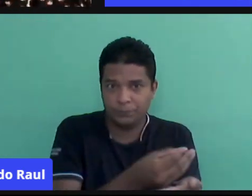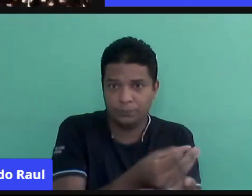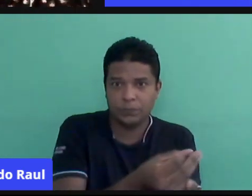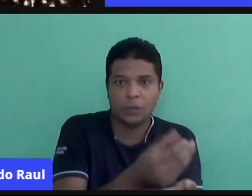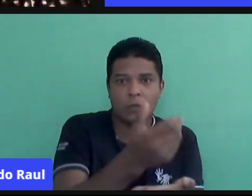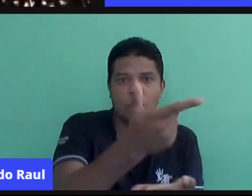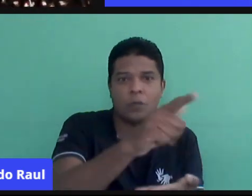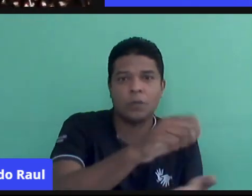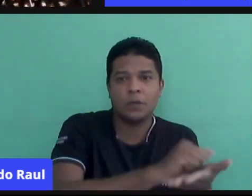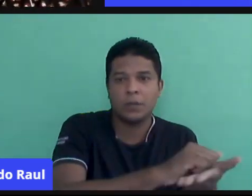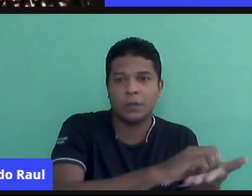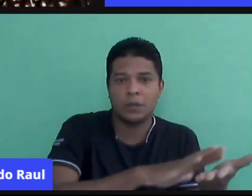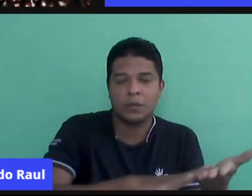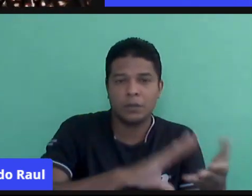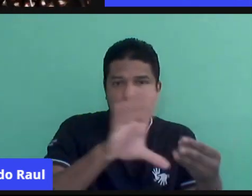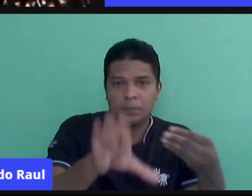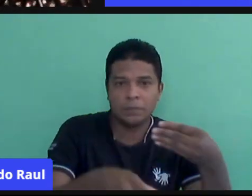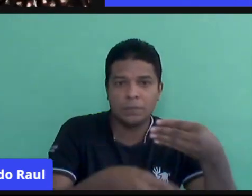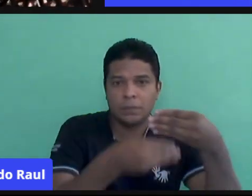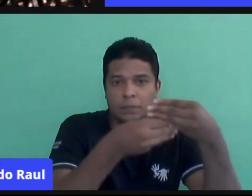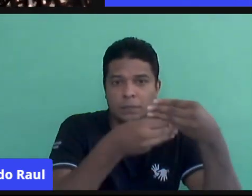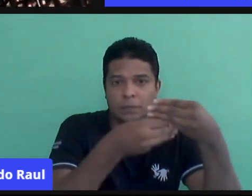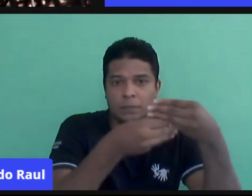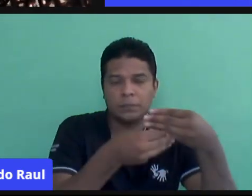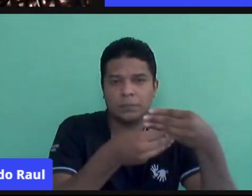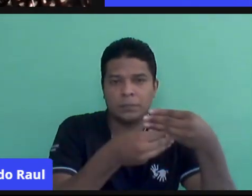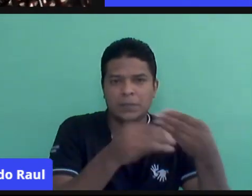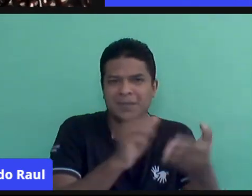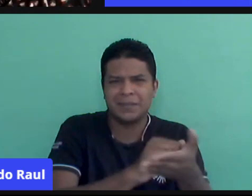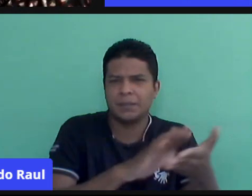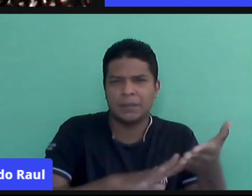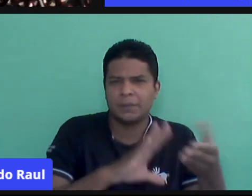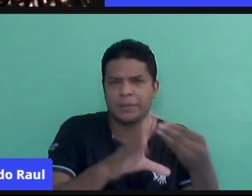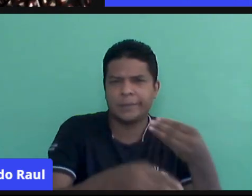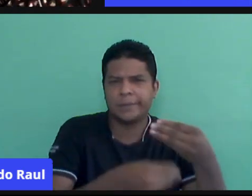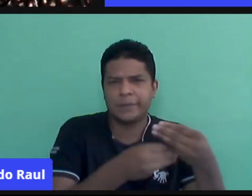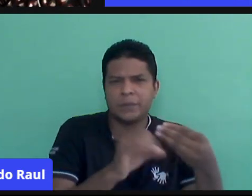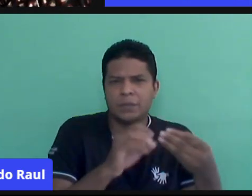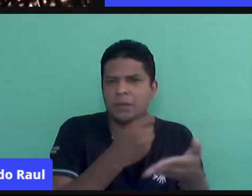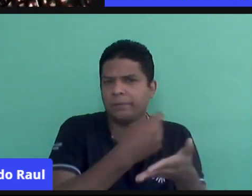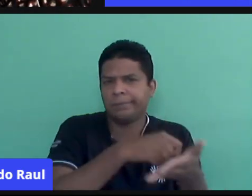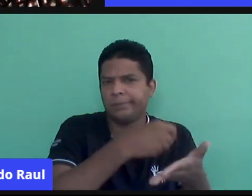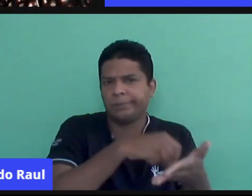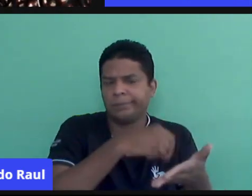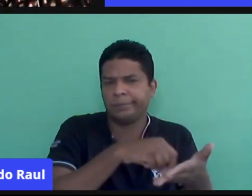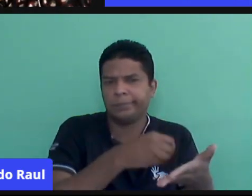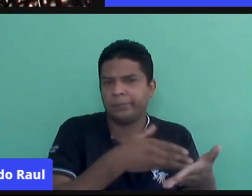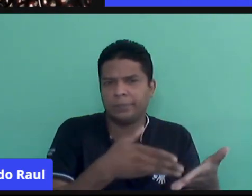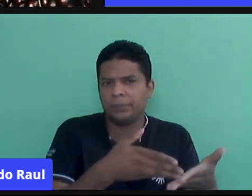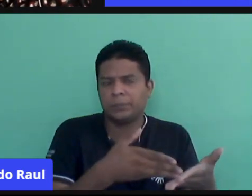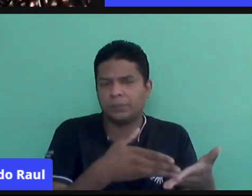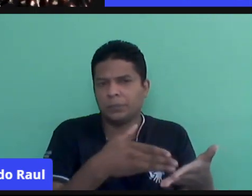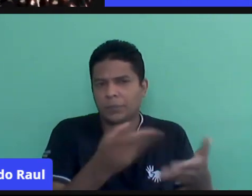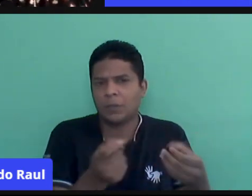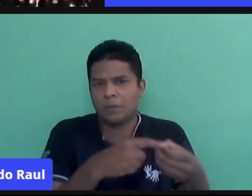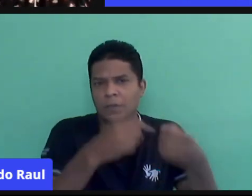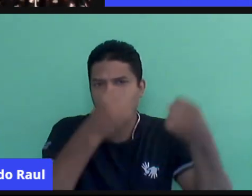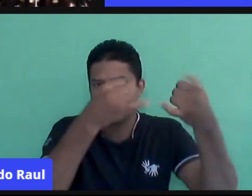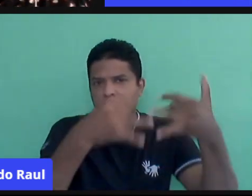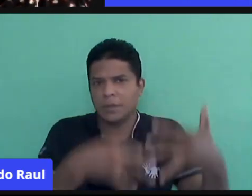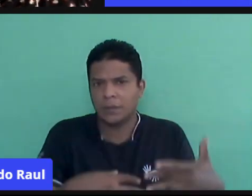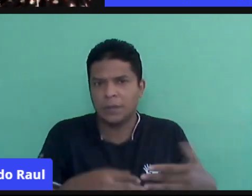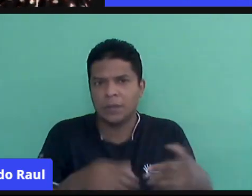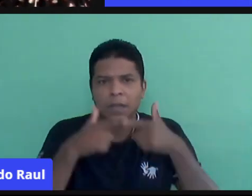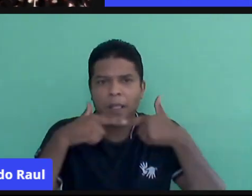outras atividades complementares. E aí, quando a fala em distribuídas complementares, não só somente escritas, volto a dizer, né? A